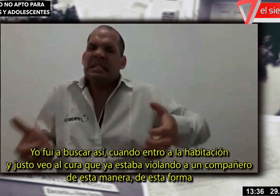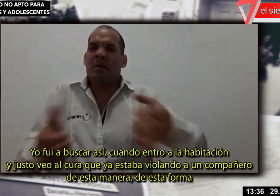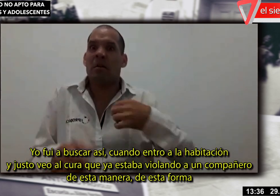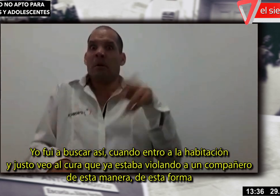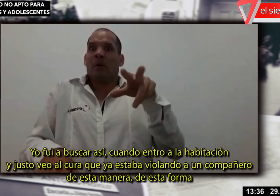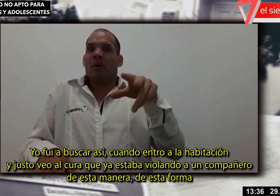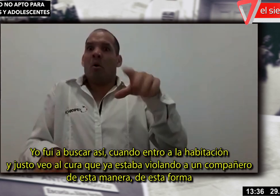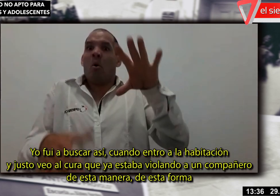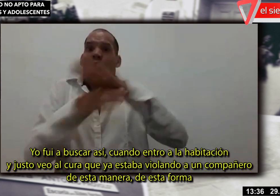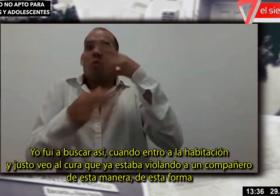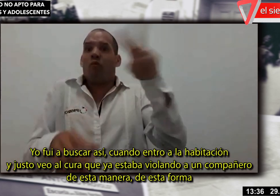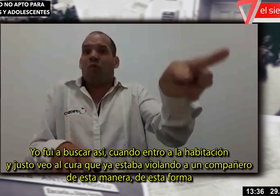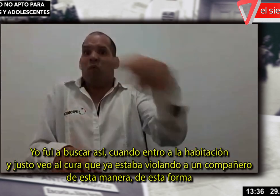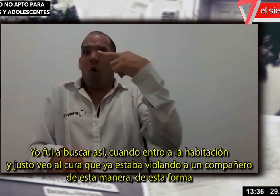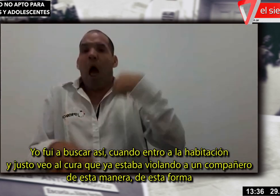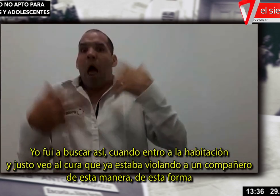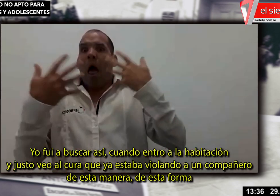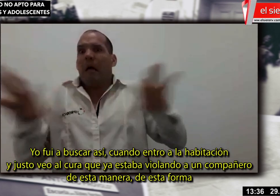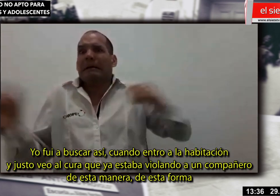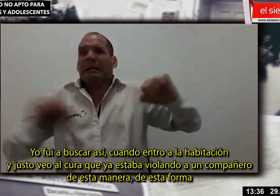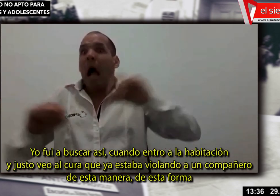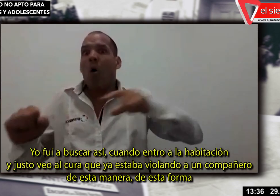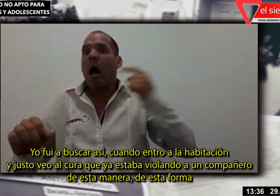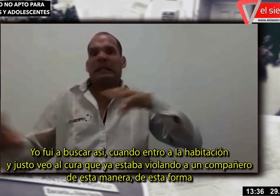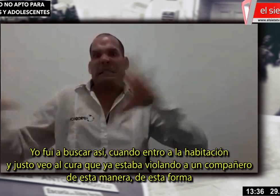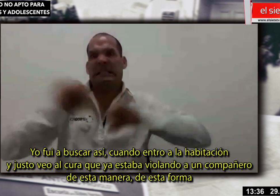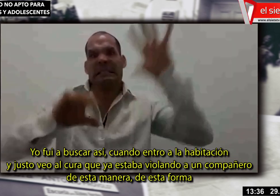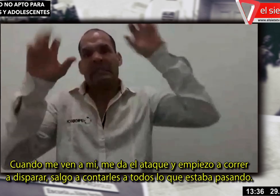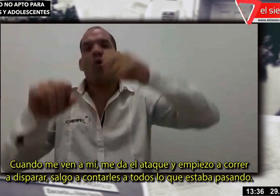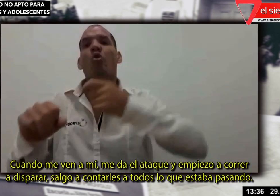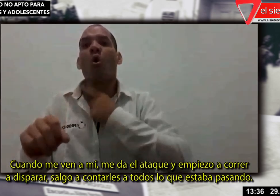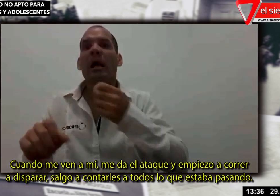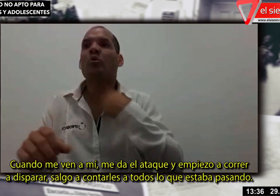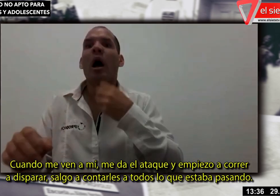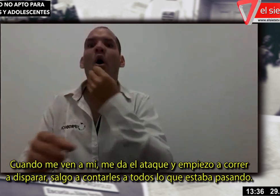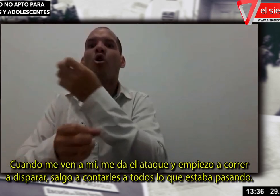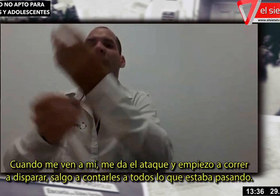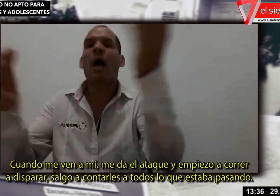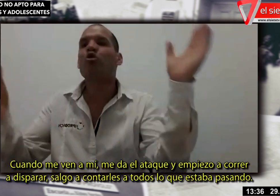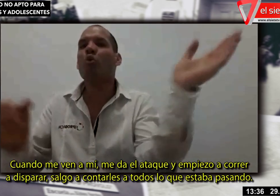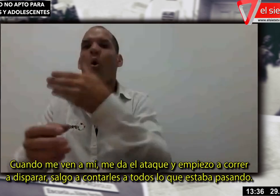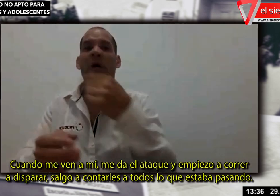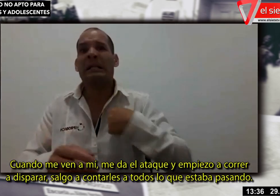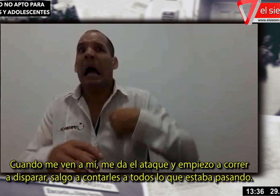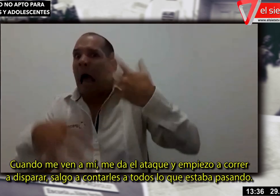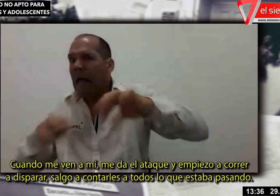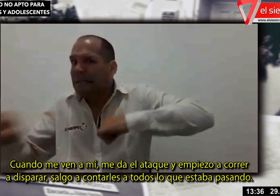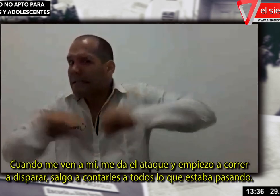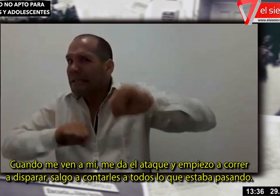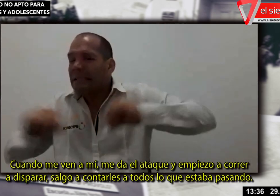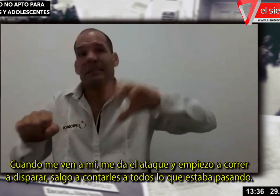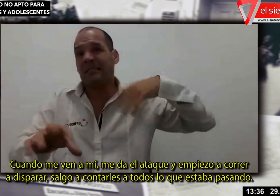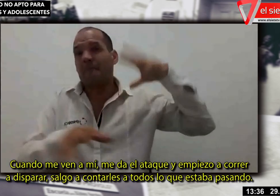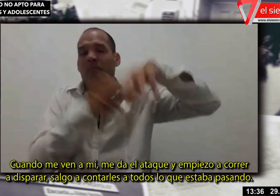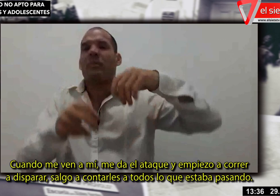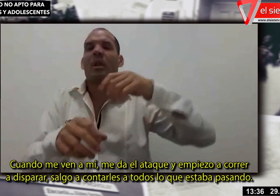veo al cura que ya estaba violando a un compañero de esta manera, así, de esta forma. Cuando me ven a mí, mí me dan ataque, empiezo a correr, a